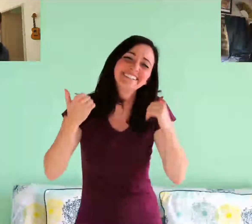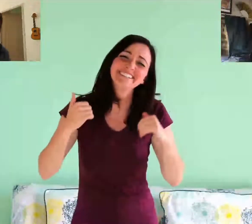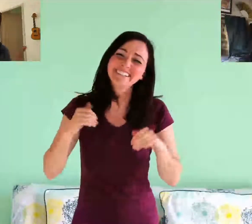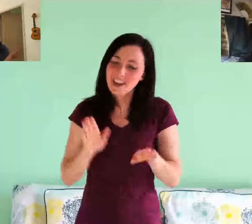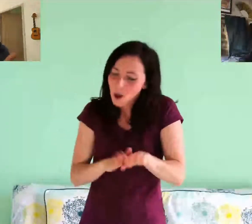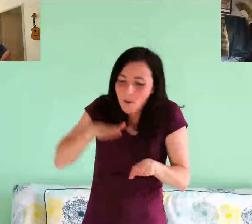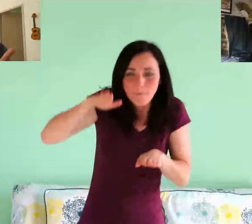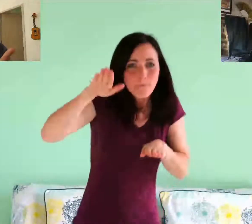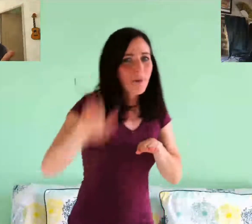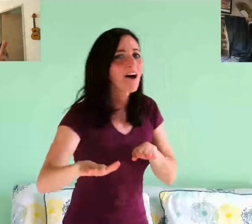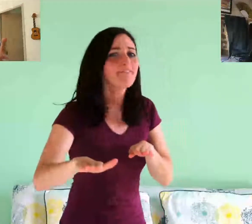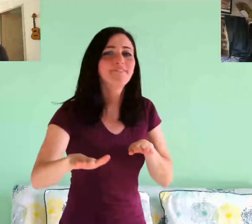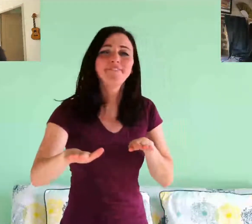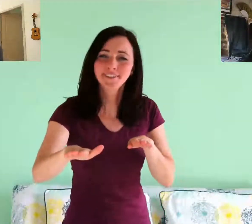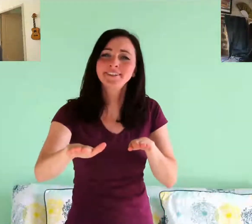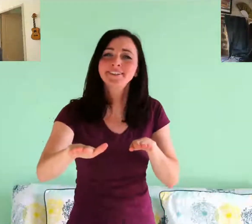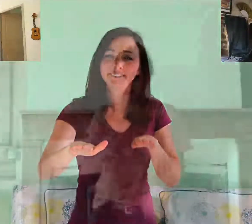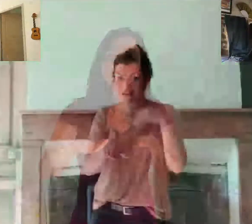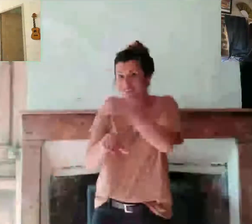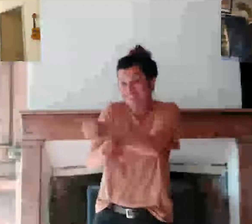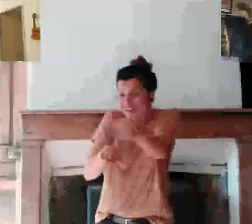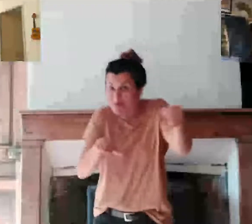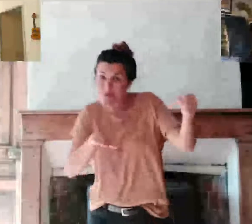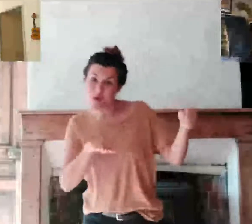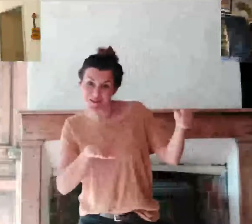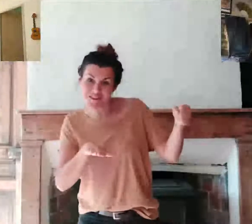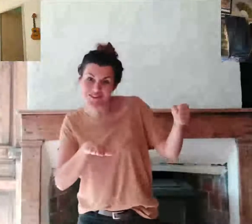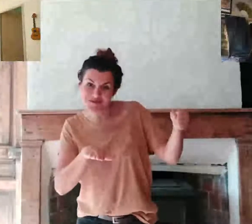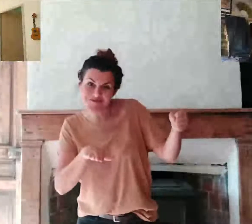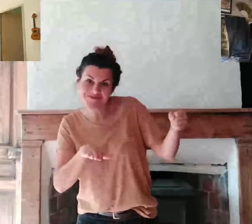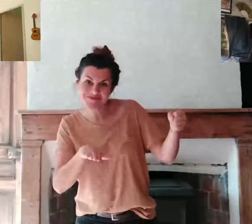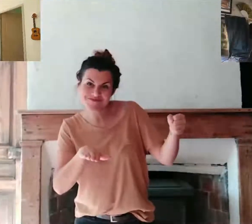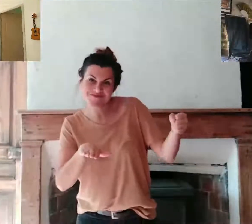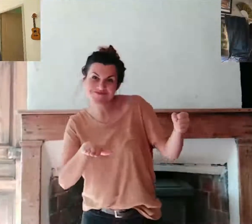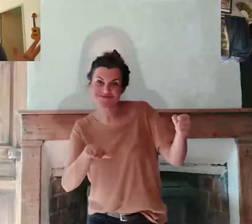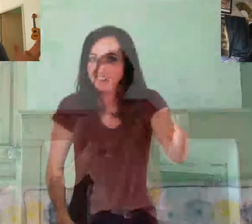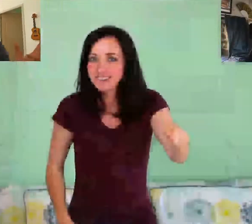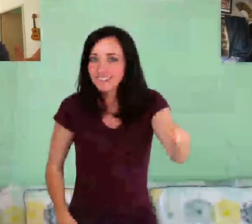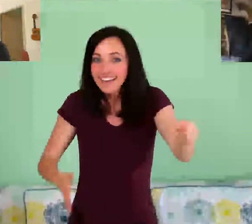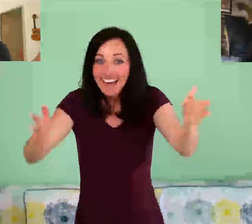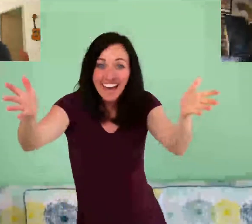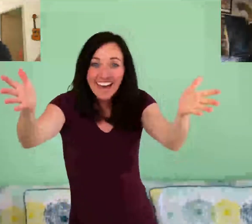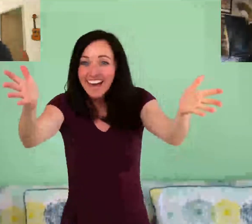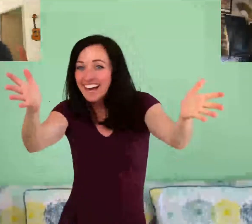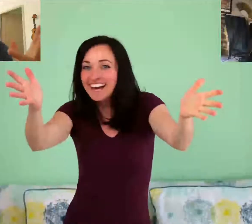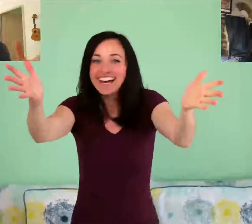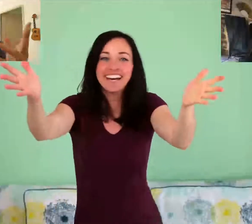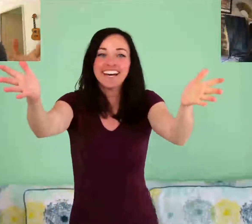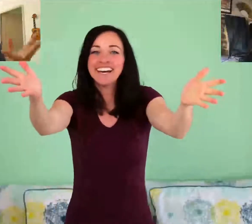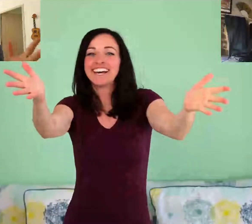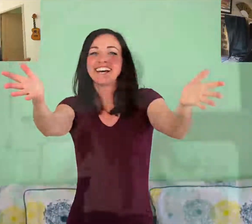Franchir le pas Passer la porte Passer la porte Passer Tendre les bras